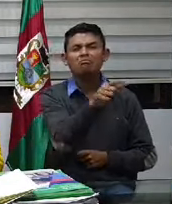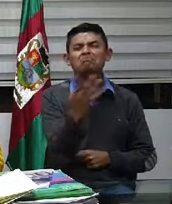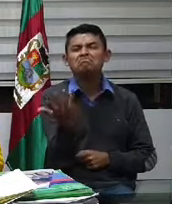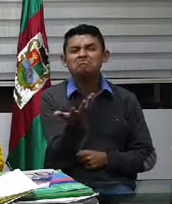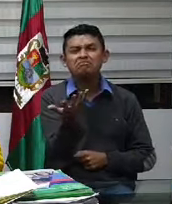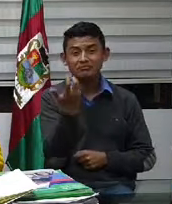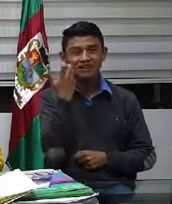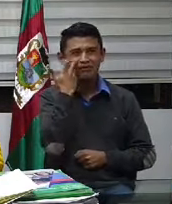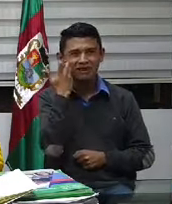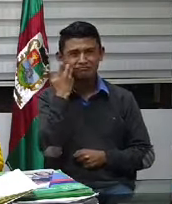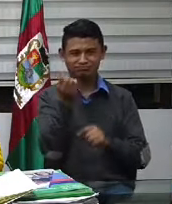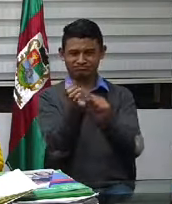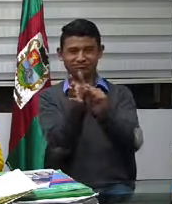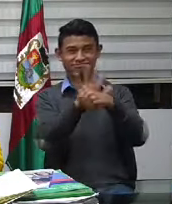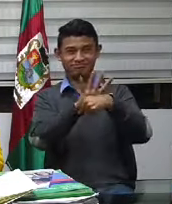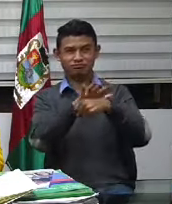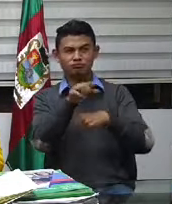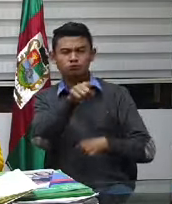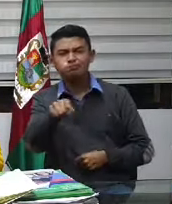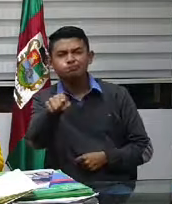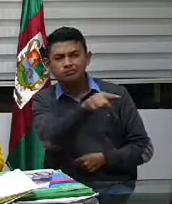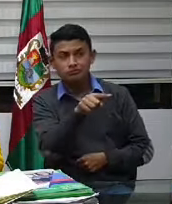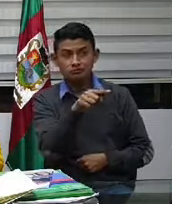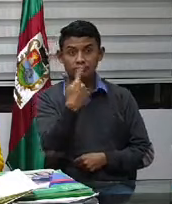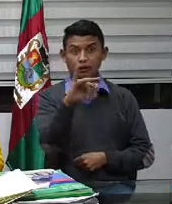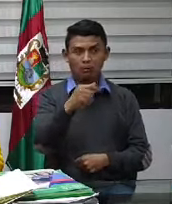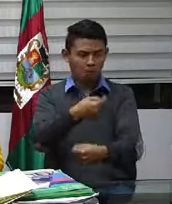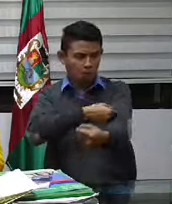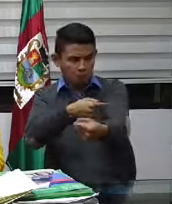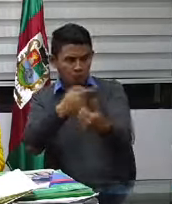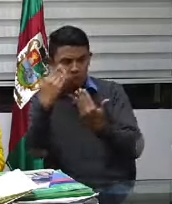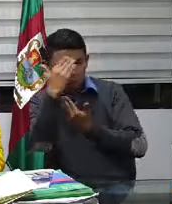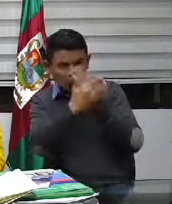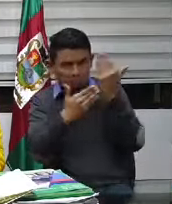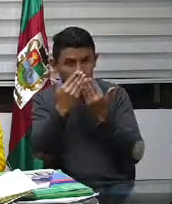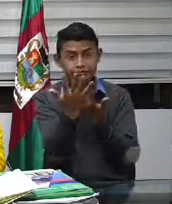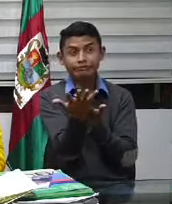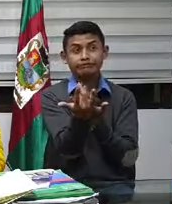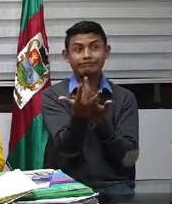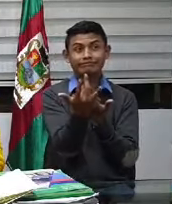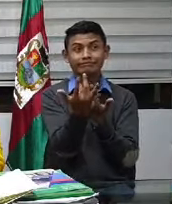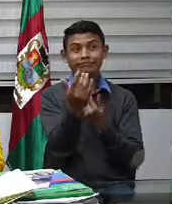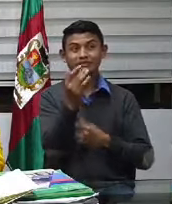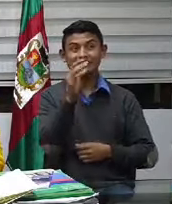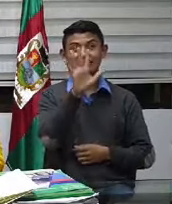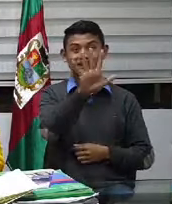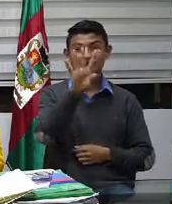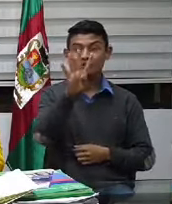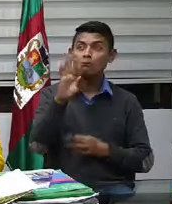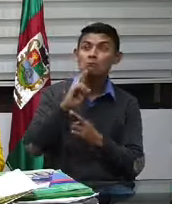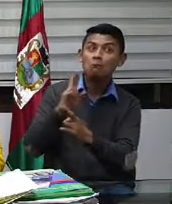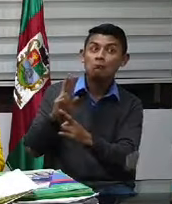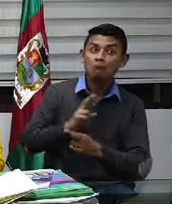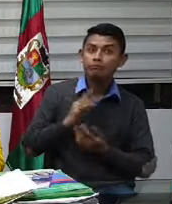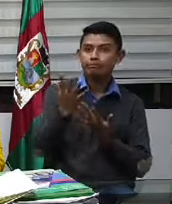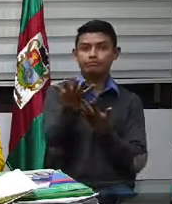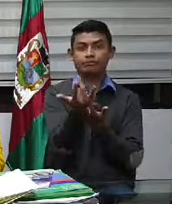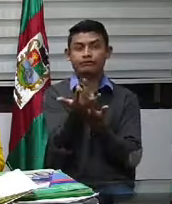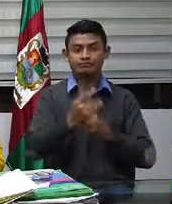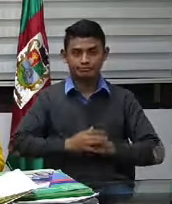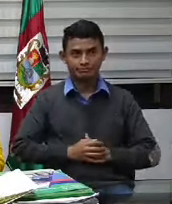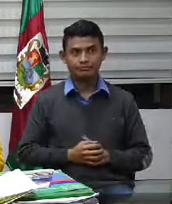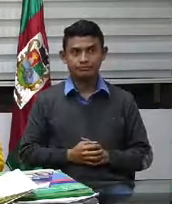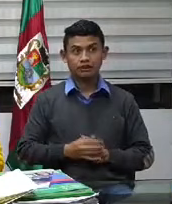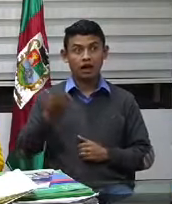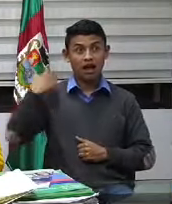están pendientes 54 resultados, 43 casos han sido descartados en las pruebas